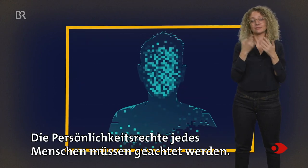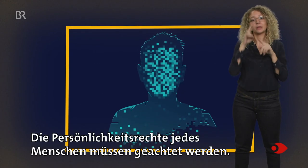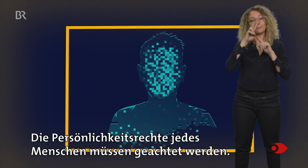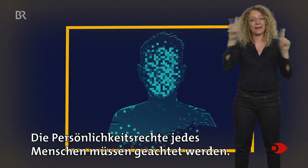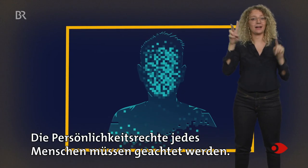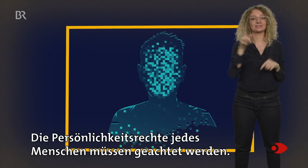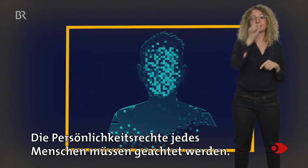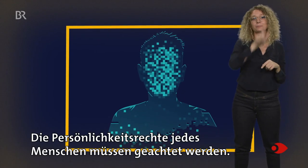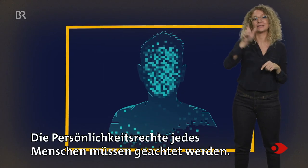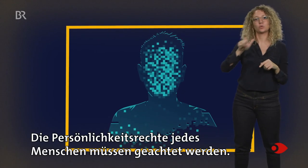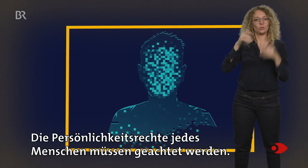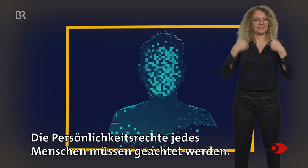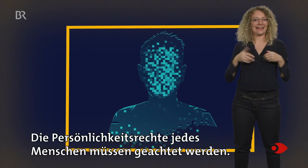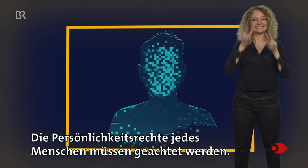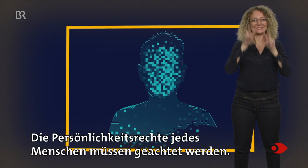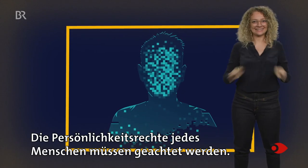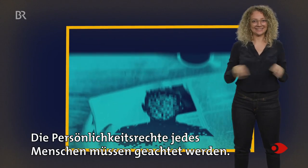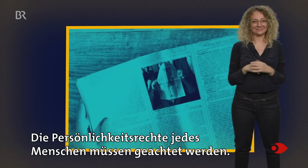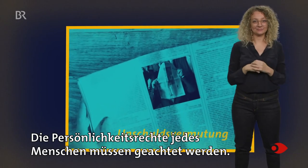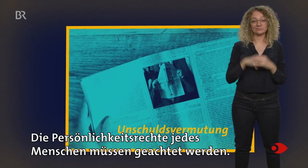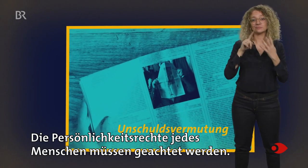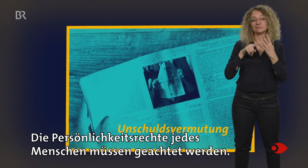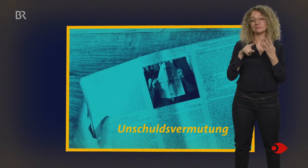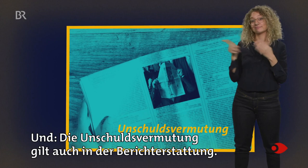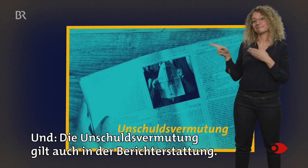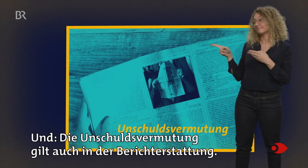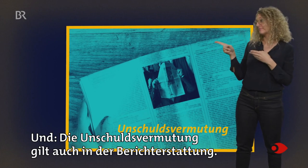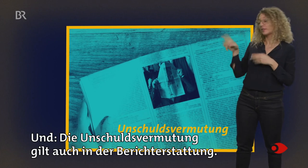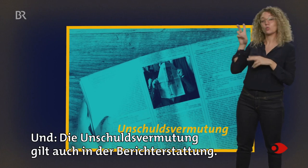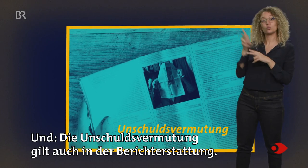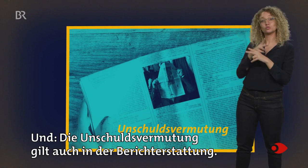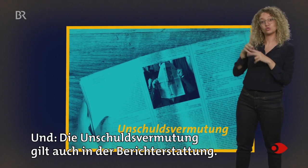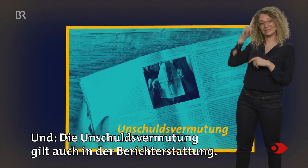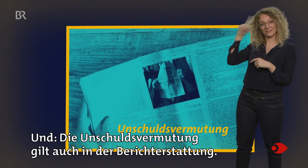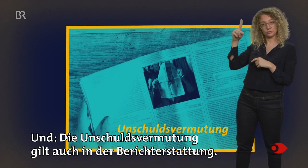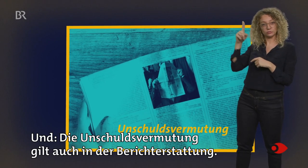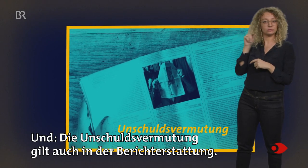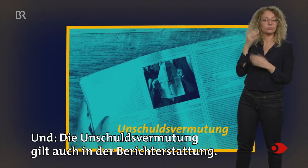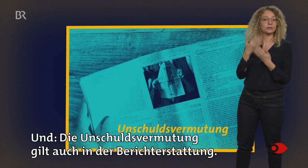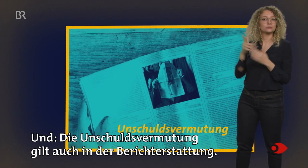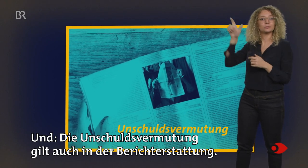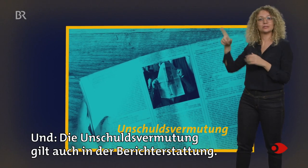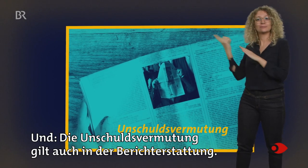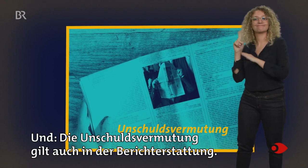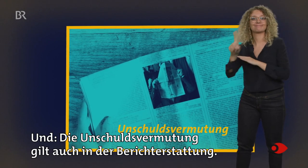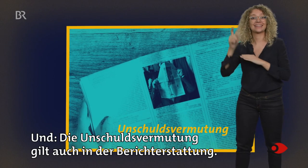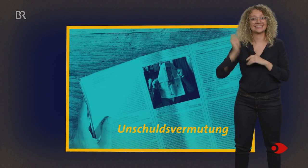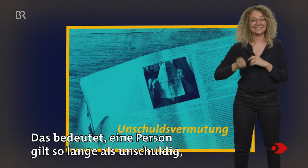Die Persönlichkeitsrechte jedes Menschen müssen geachtet werden. Und die Unschuldsvermutung gilt auch in der Berichterstattung. Das